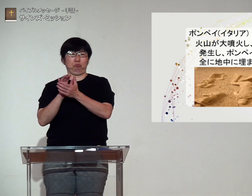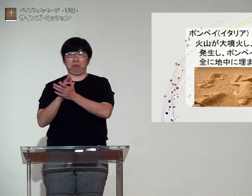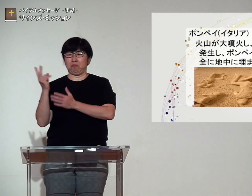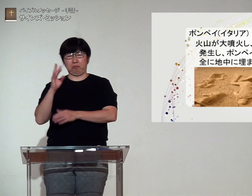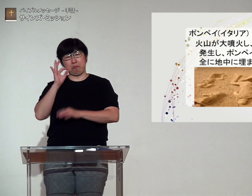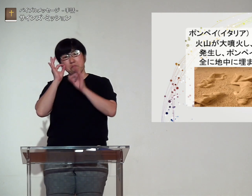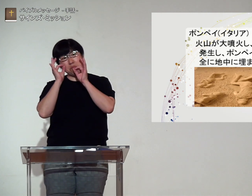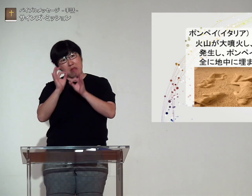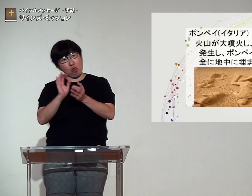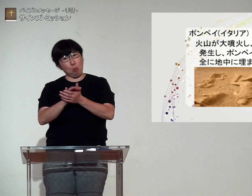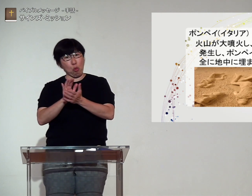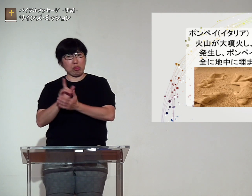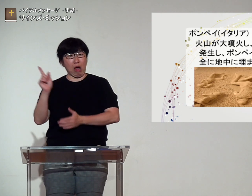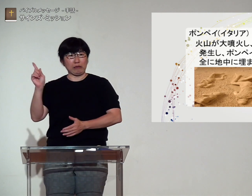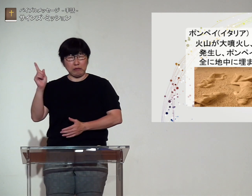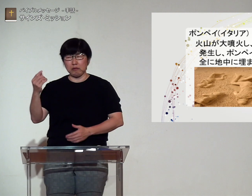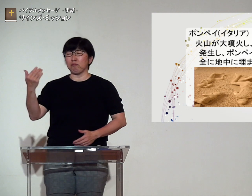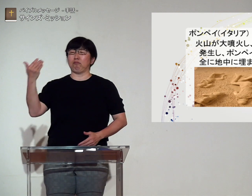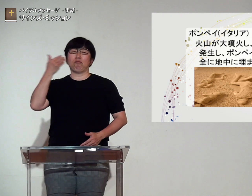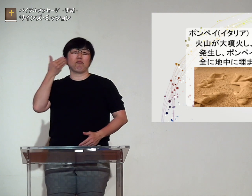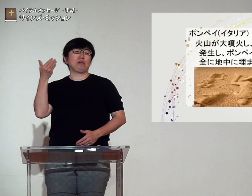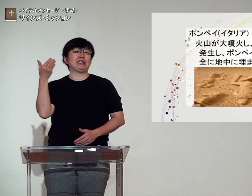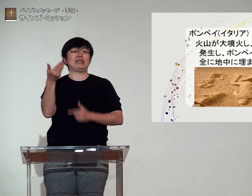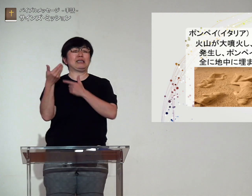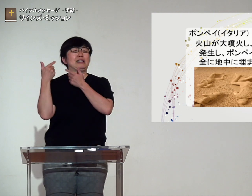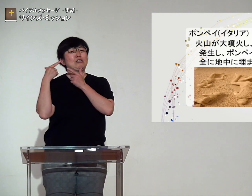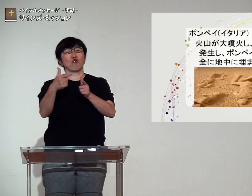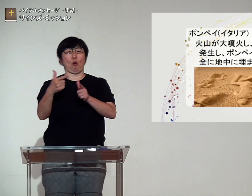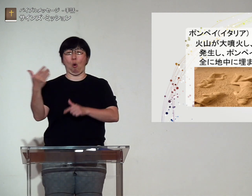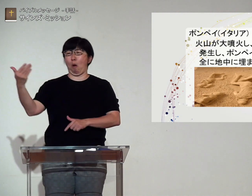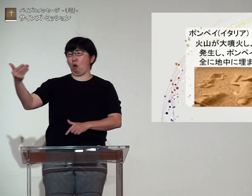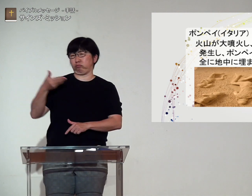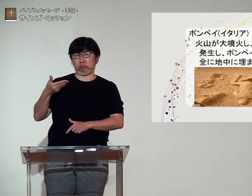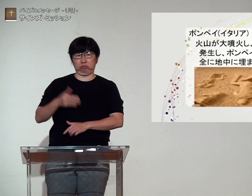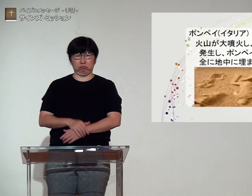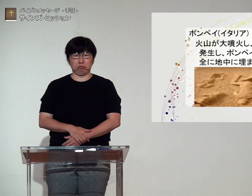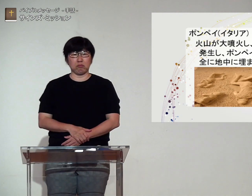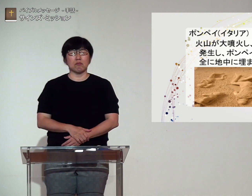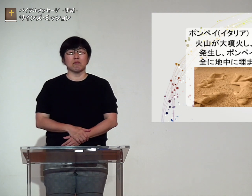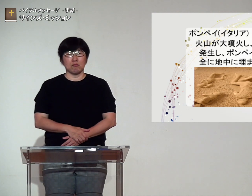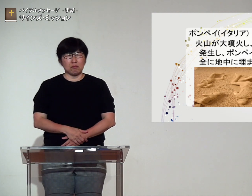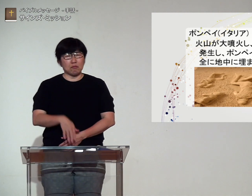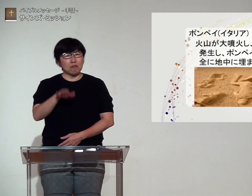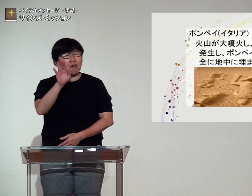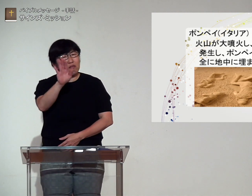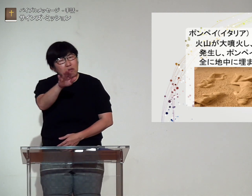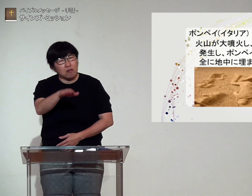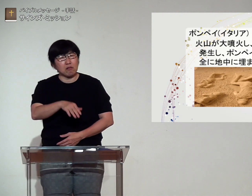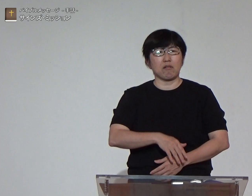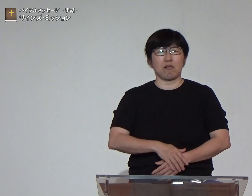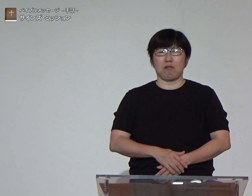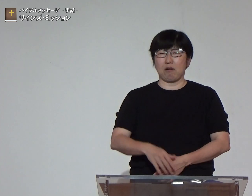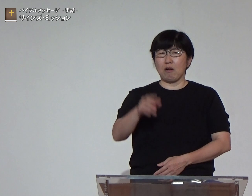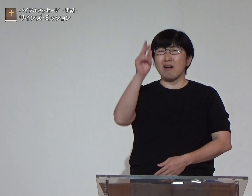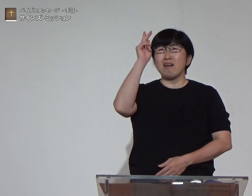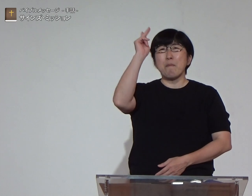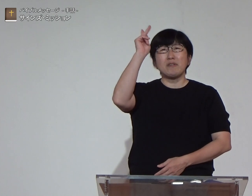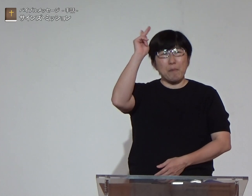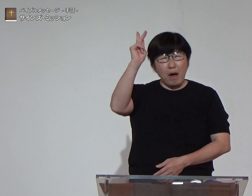それを友人と二人で見ている時に友人が質問してきましたねえねえ